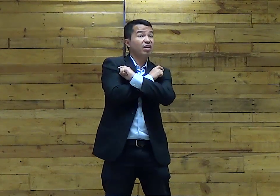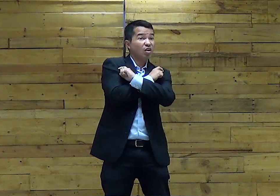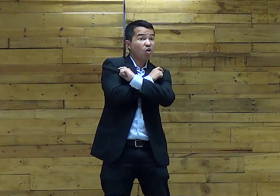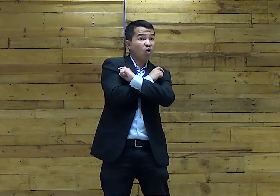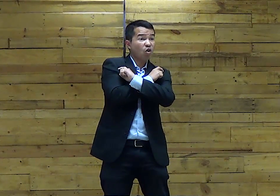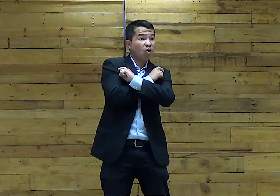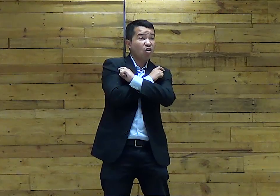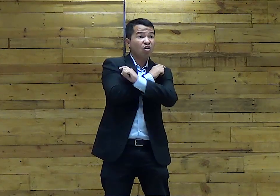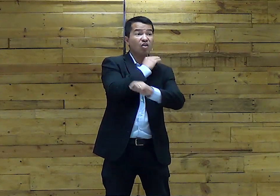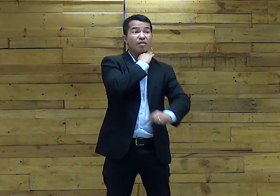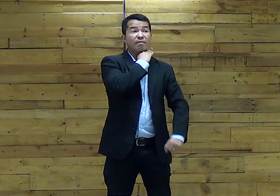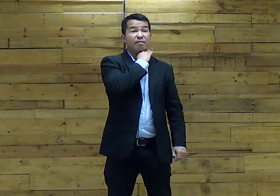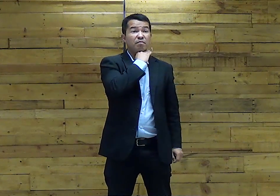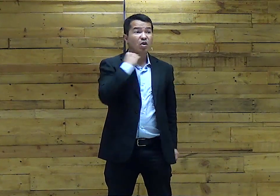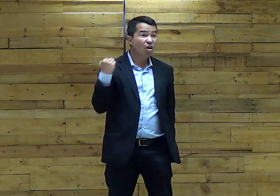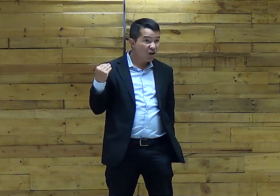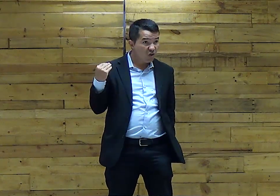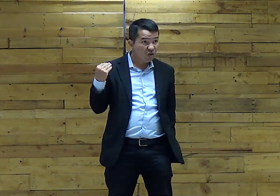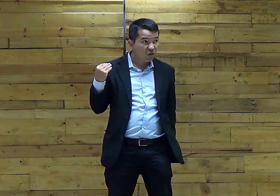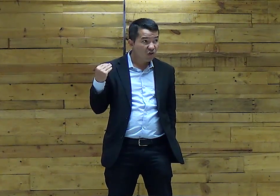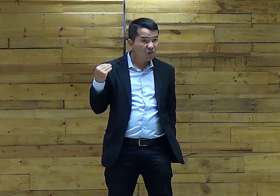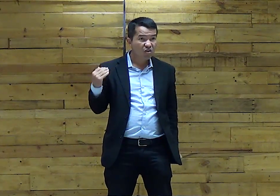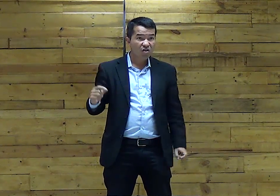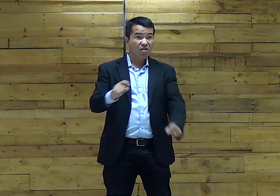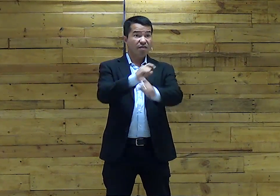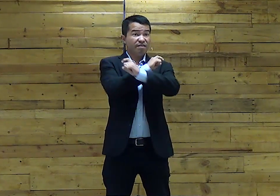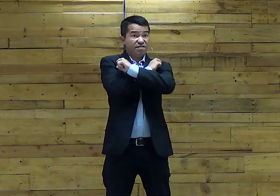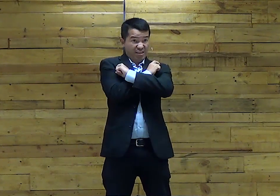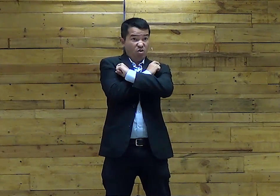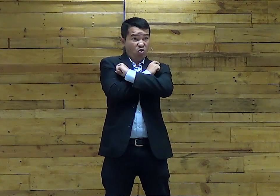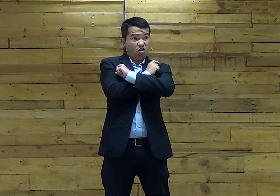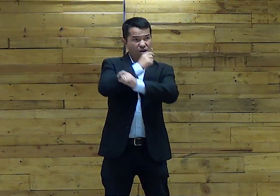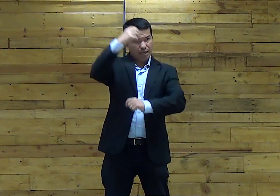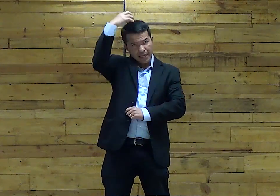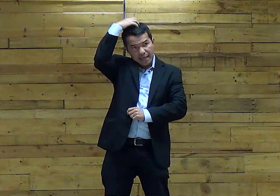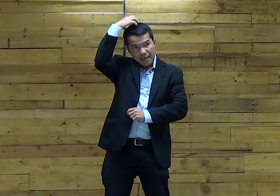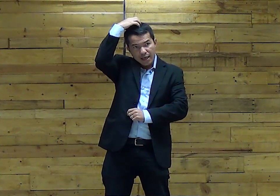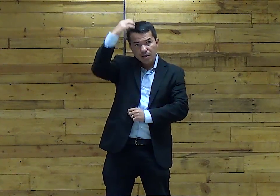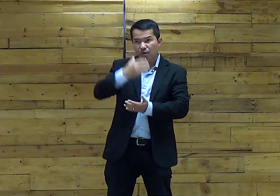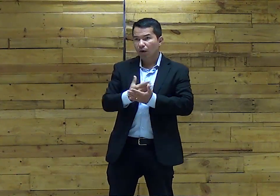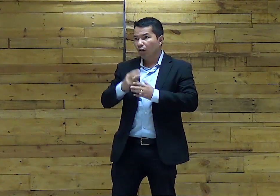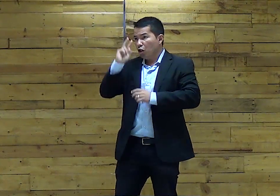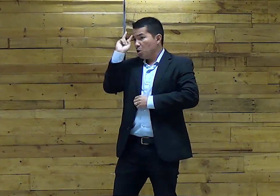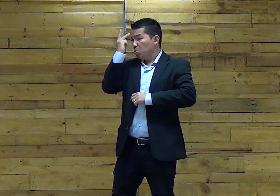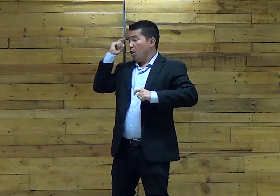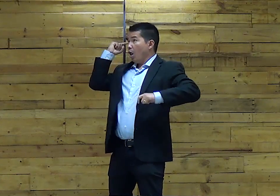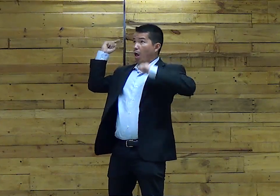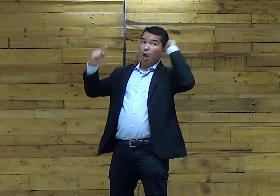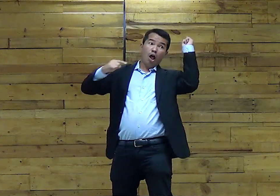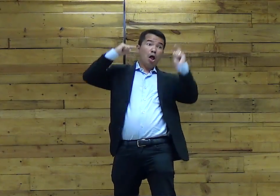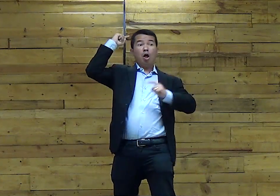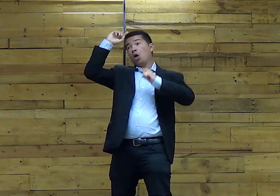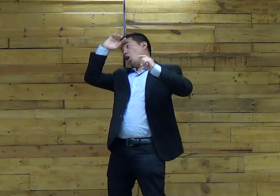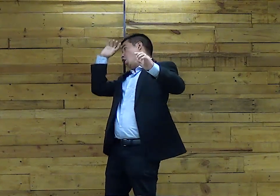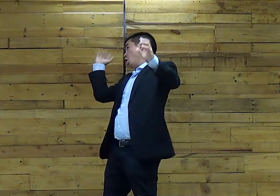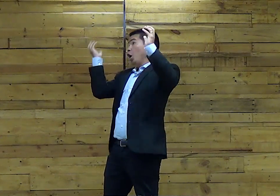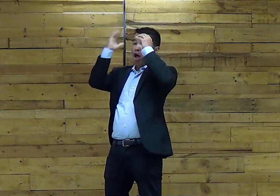E o filho De faraó Morreu O filho De faraó E o